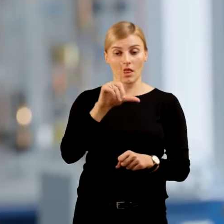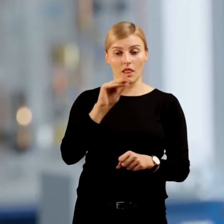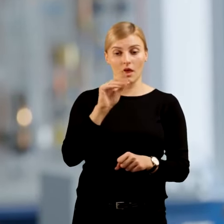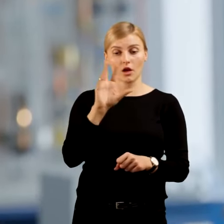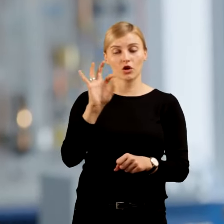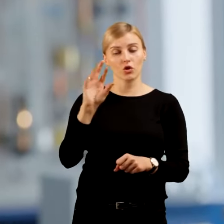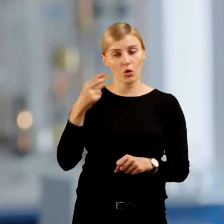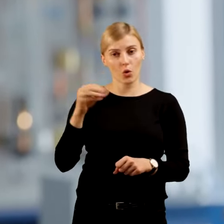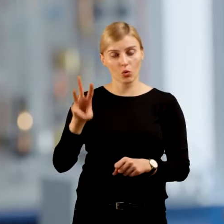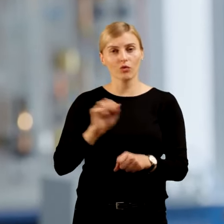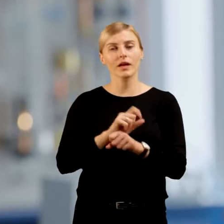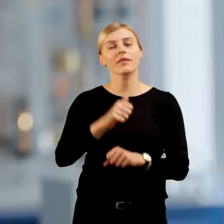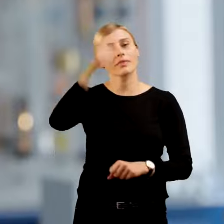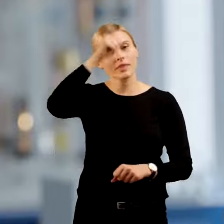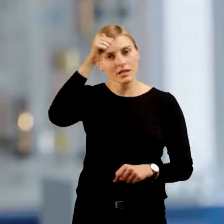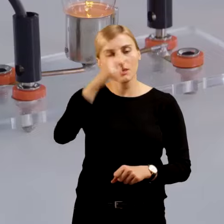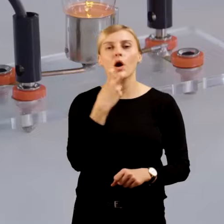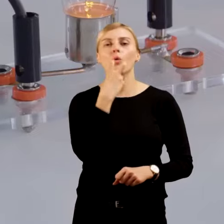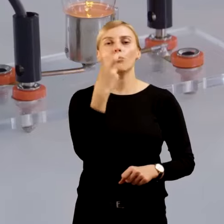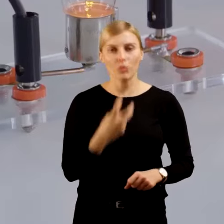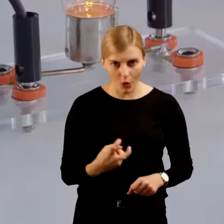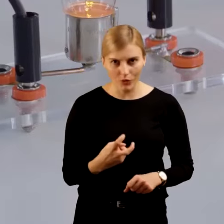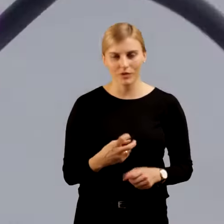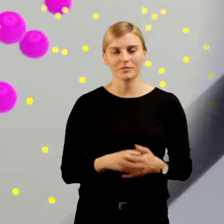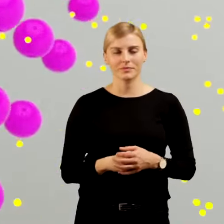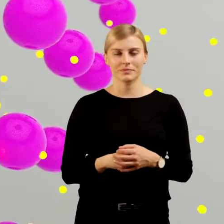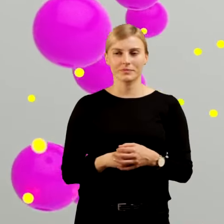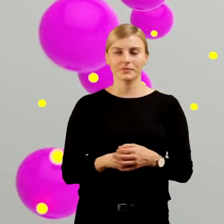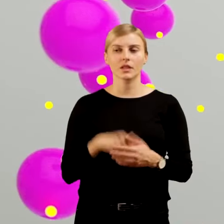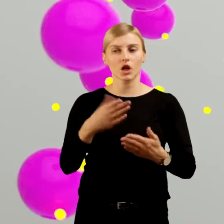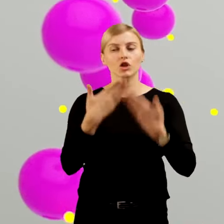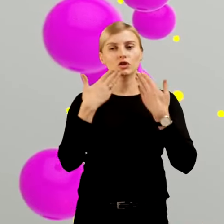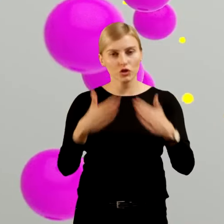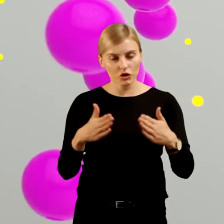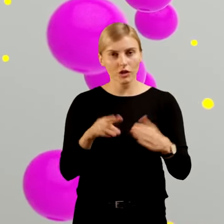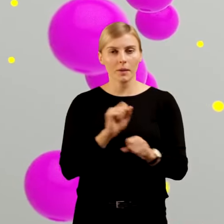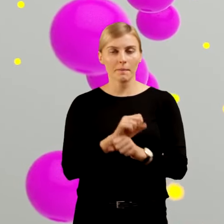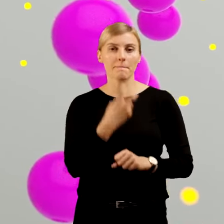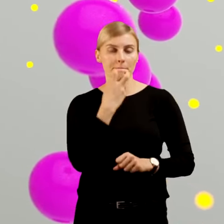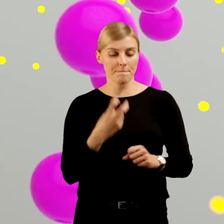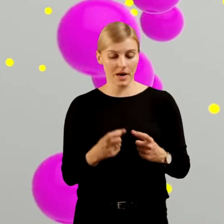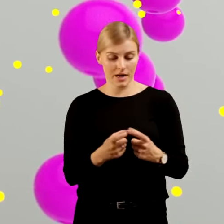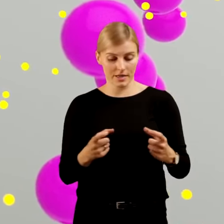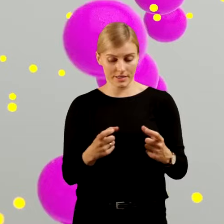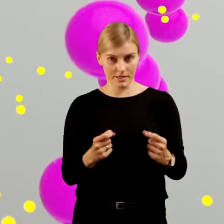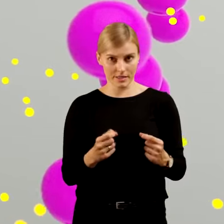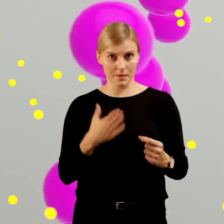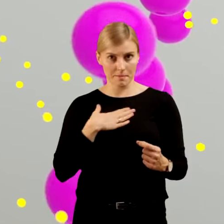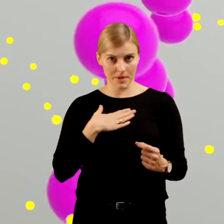nazywamy prądem elektrycznym. Widzimy, że pod wpływem baterii elektrony poruszają się w